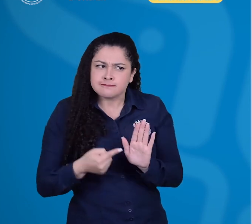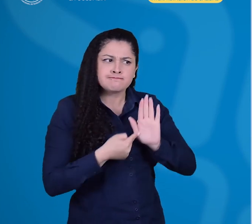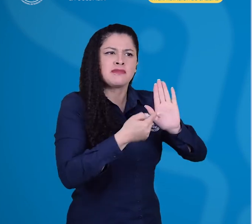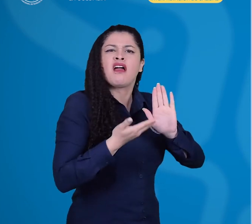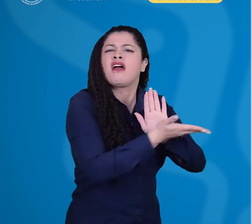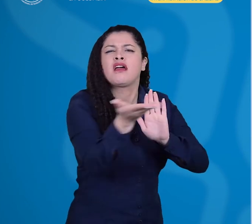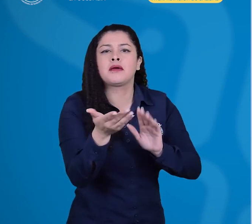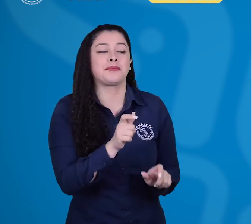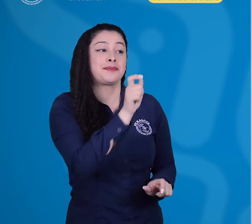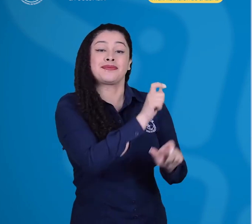entidades contratantes.